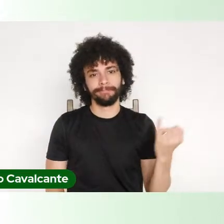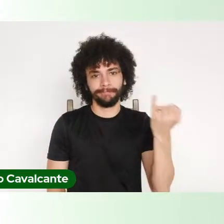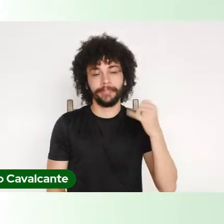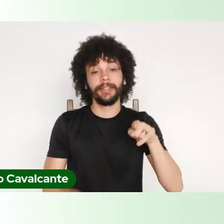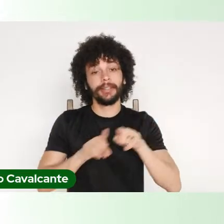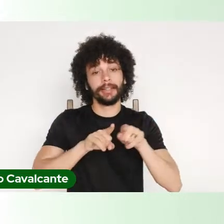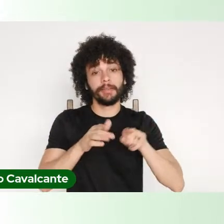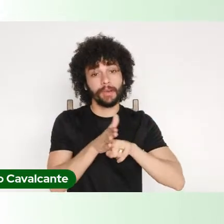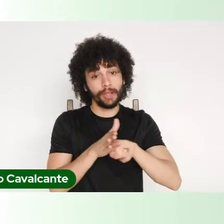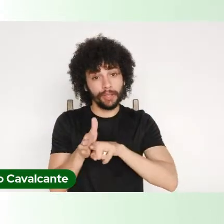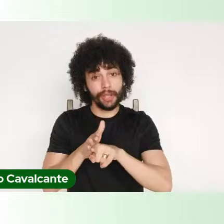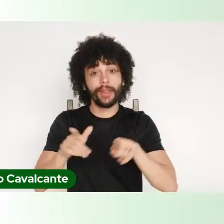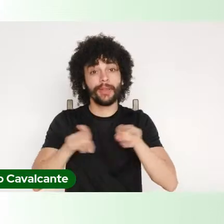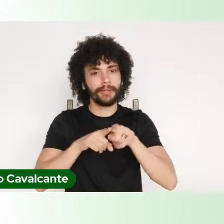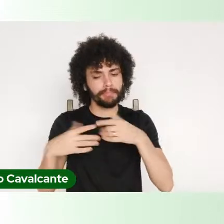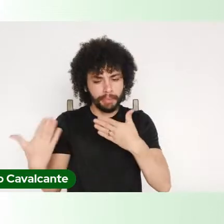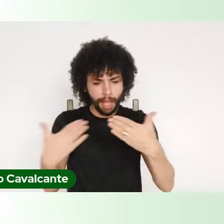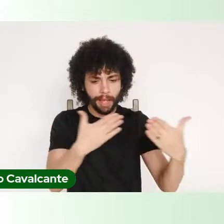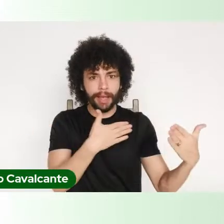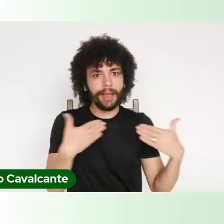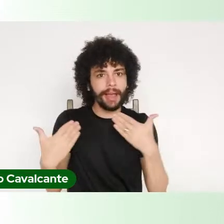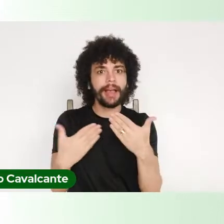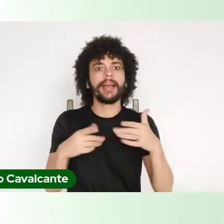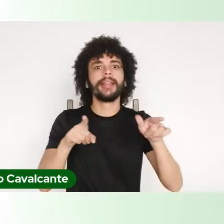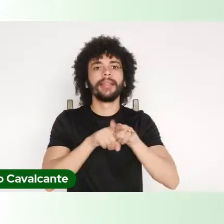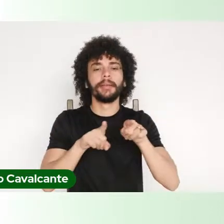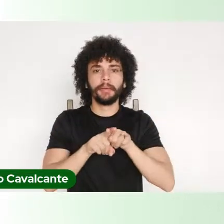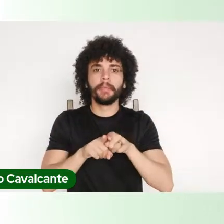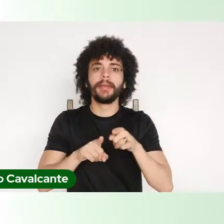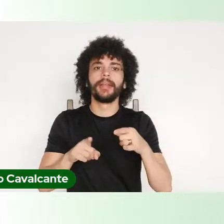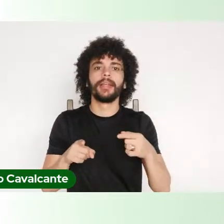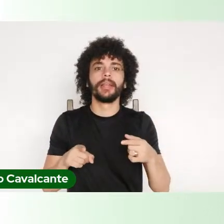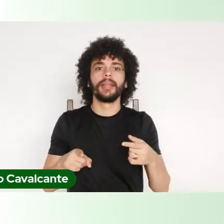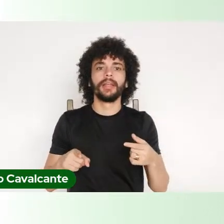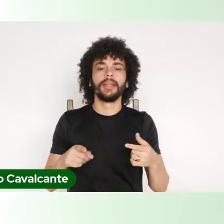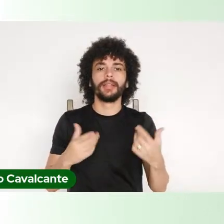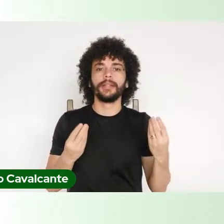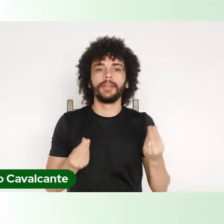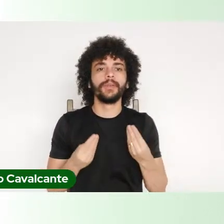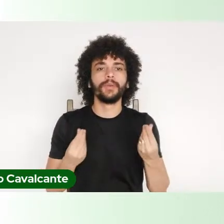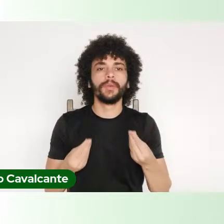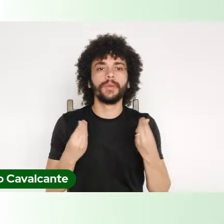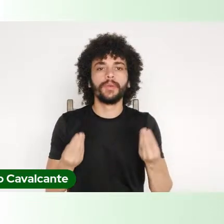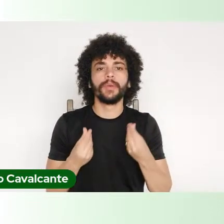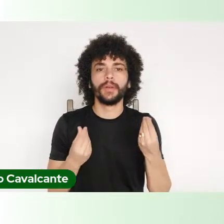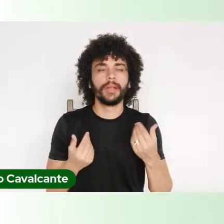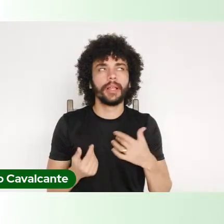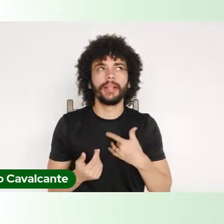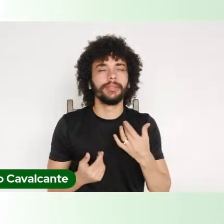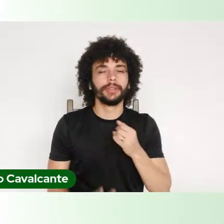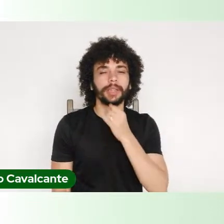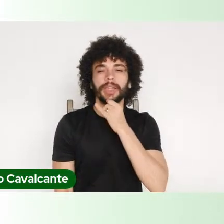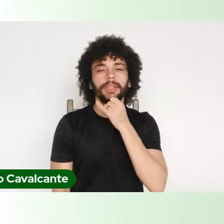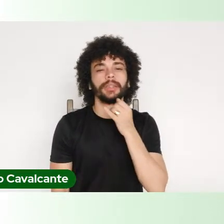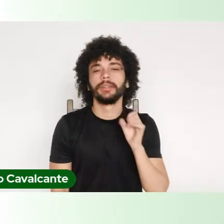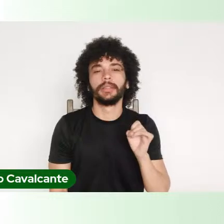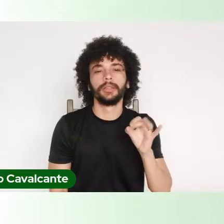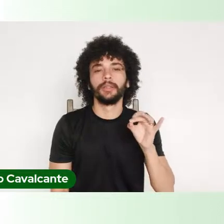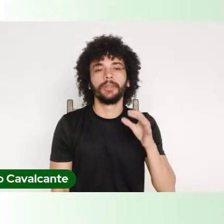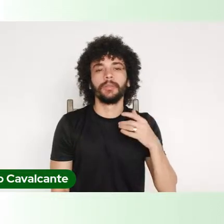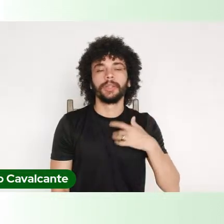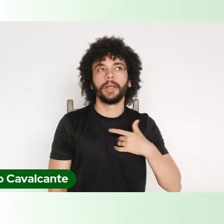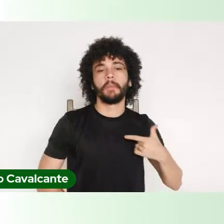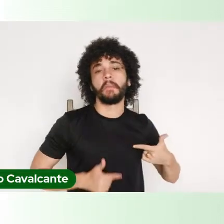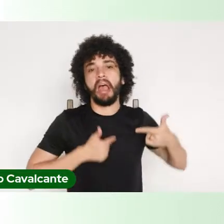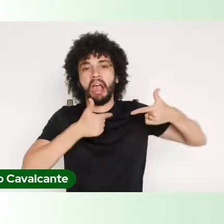cada vez mais dialoguem com o seu público. não cabe mais uma revolta da vacina,